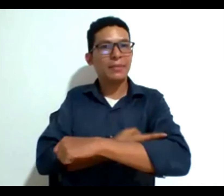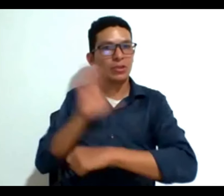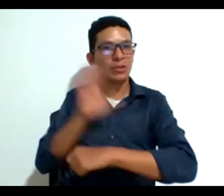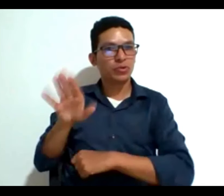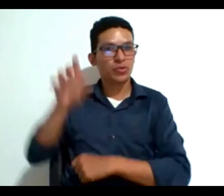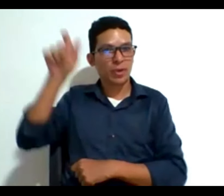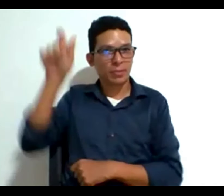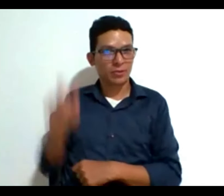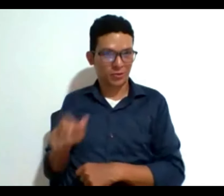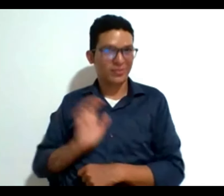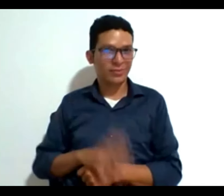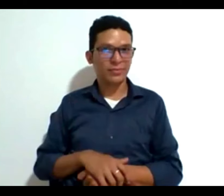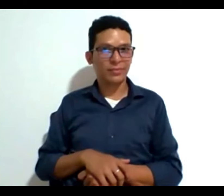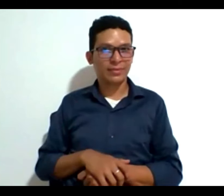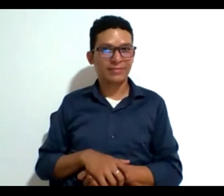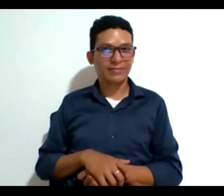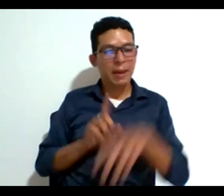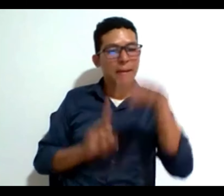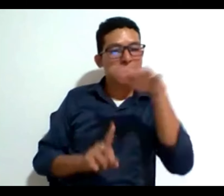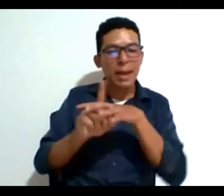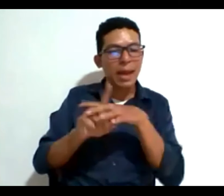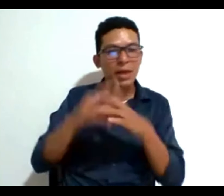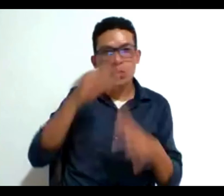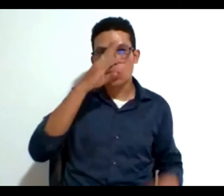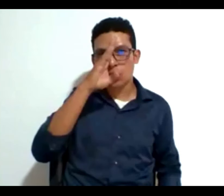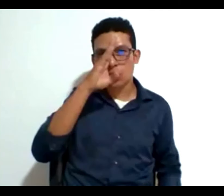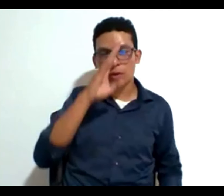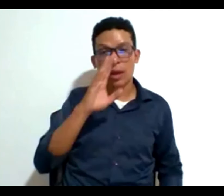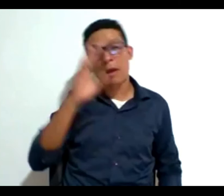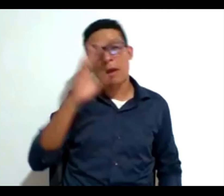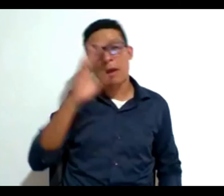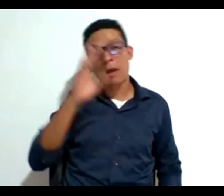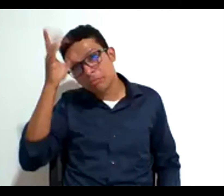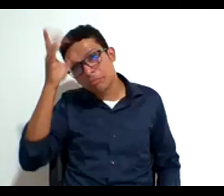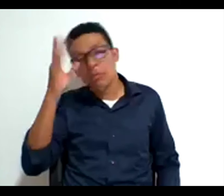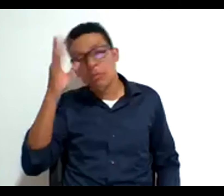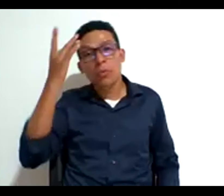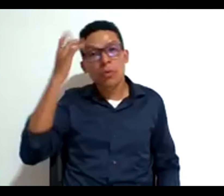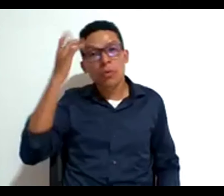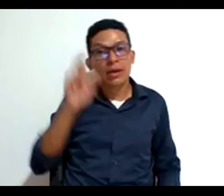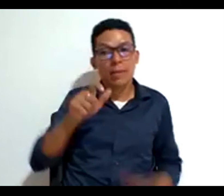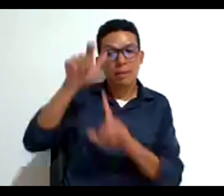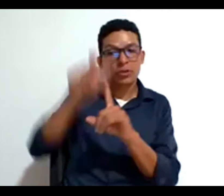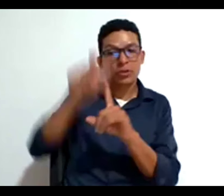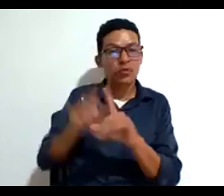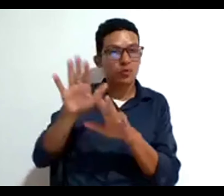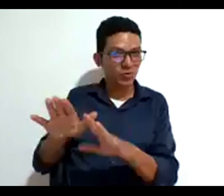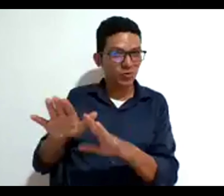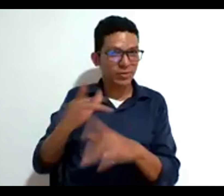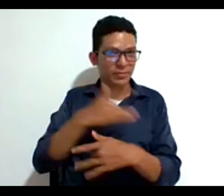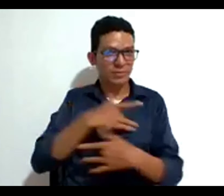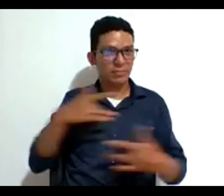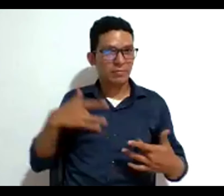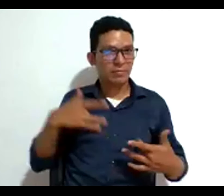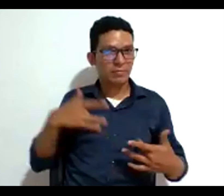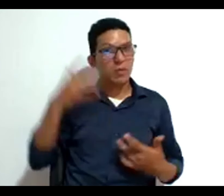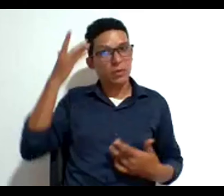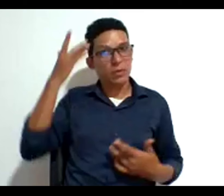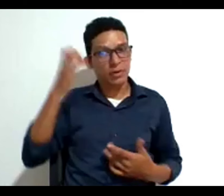sujeto le surgieron dudas explicaré por qué de pronto pueden surgir dudas en el personal de salud